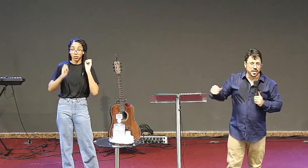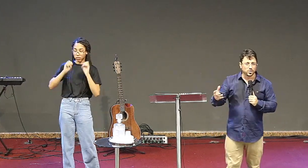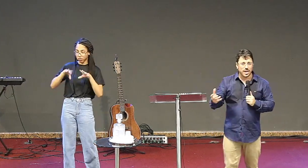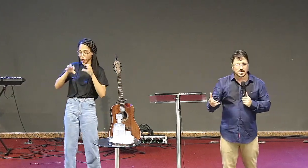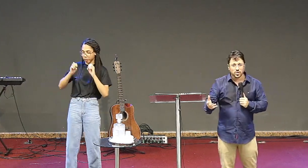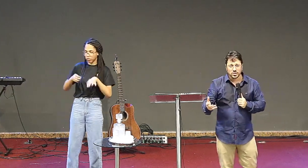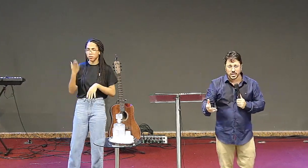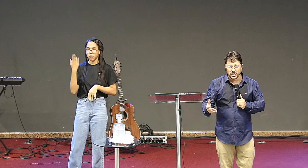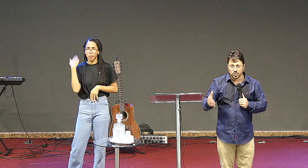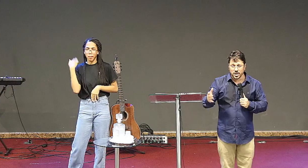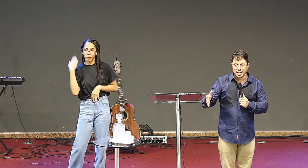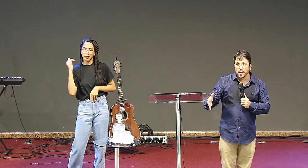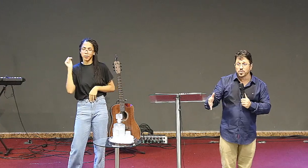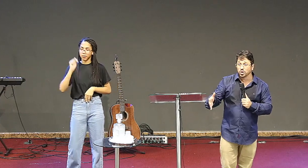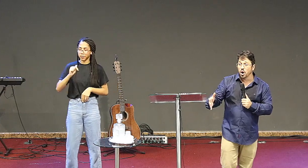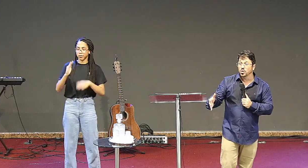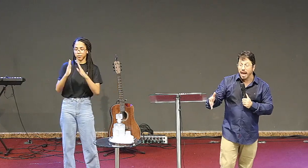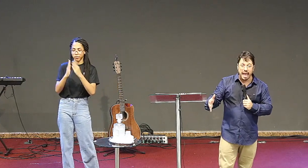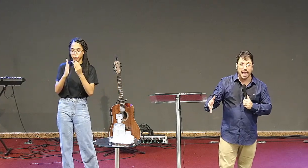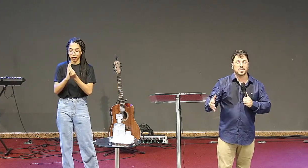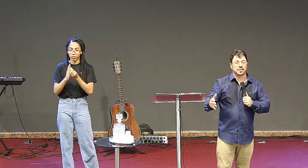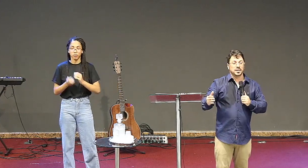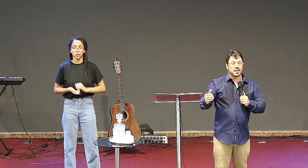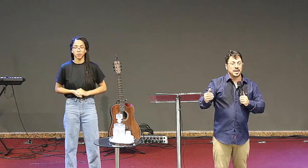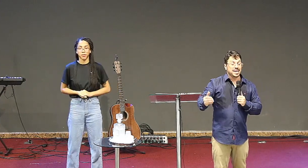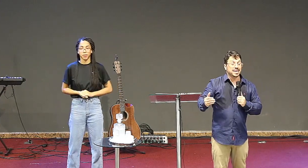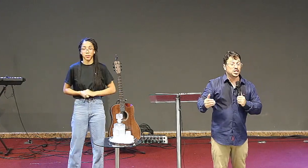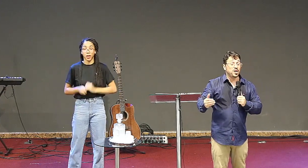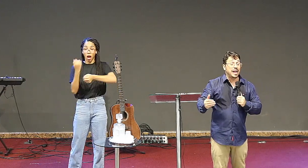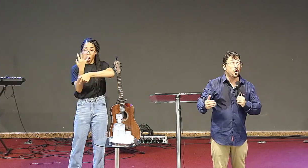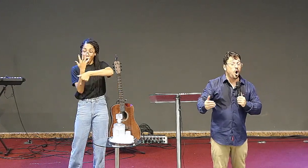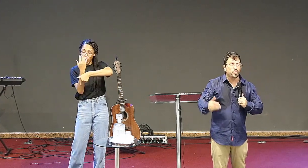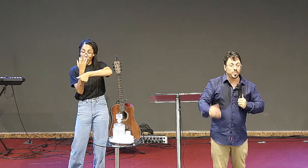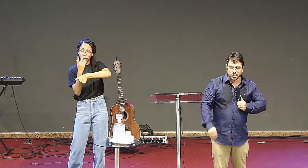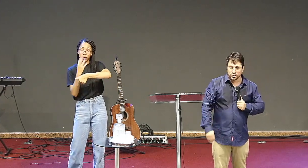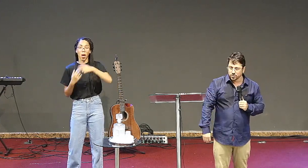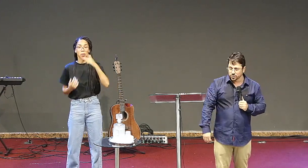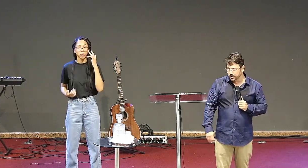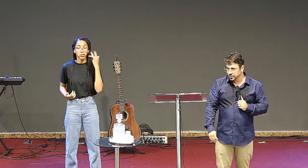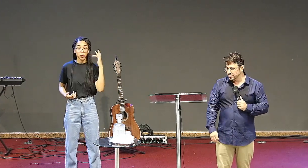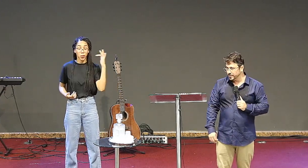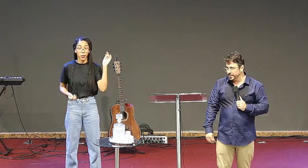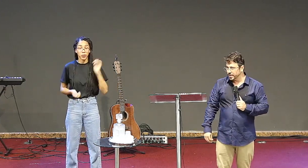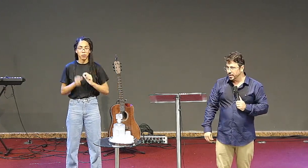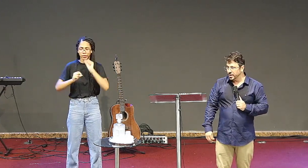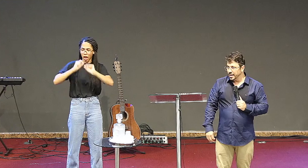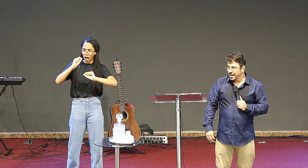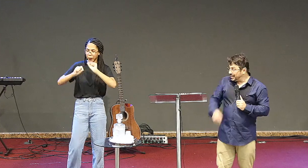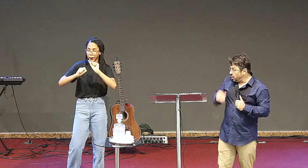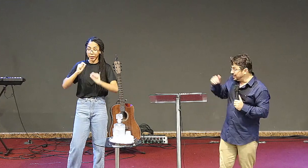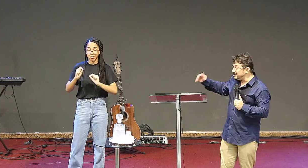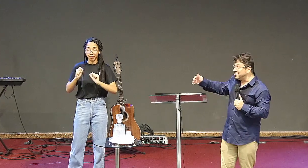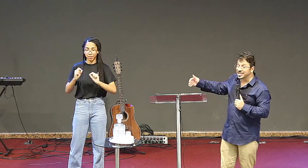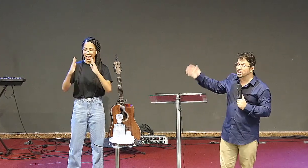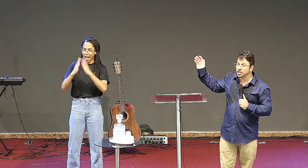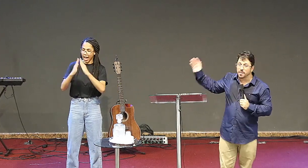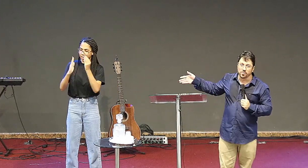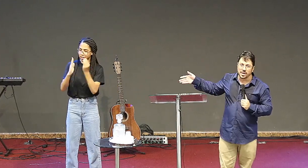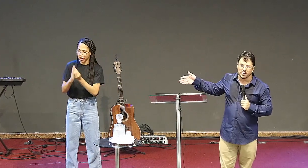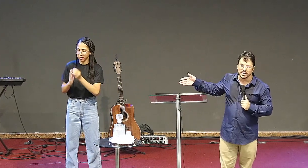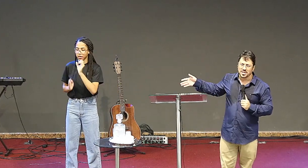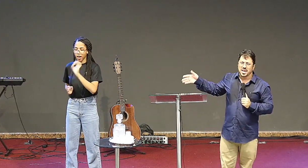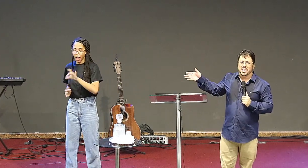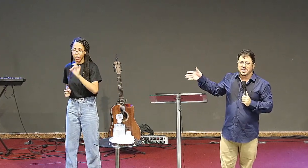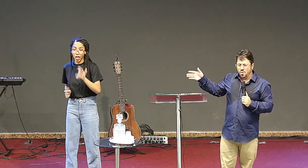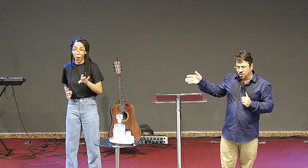que isso quer dizer o seguinte, o candelabro de ouro, é, a igreja vale ouro para Jesus, cada uma dessas igrejas tinha